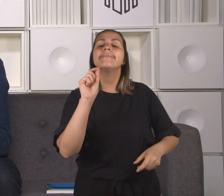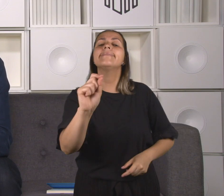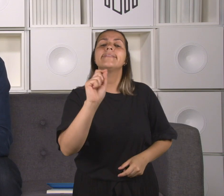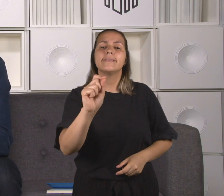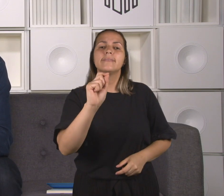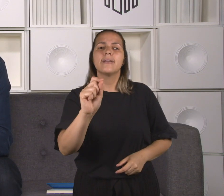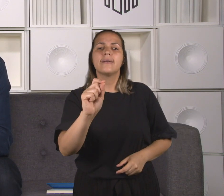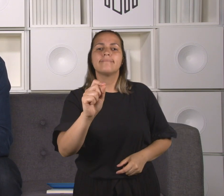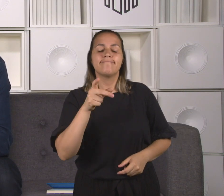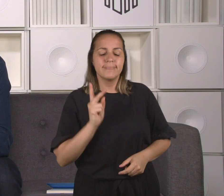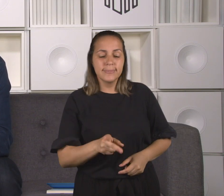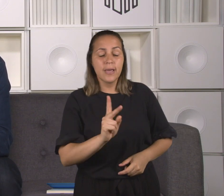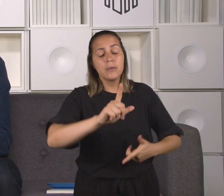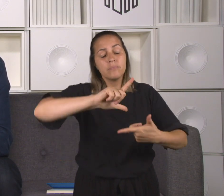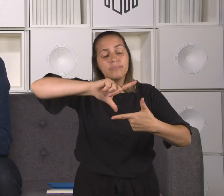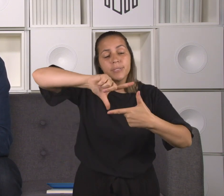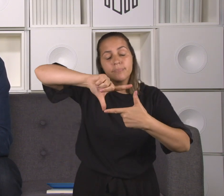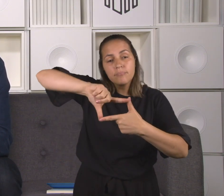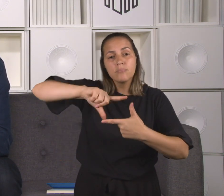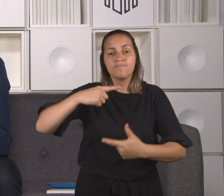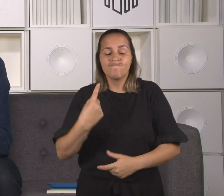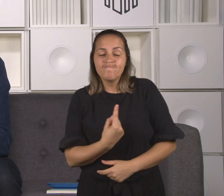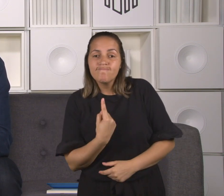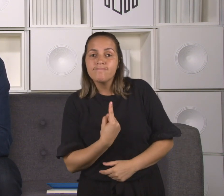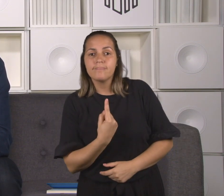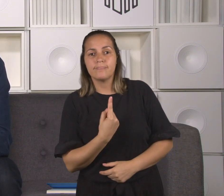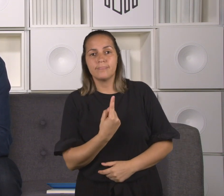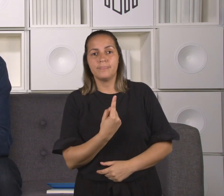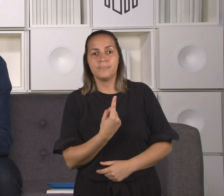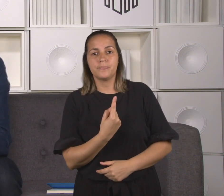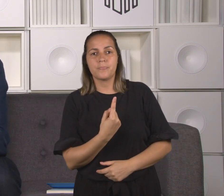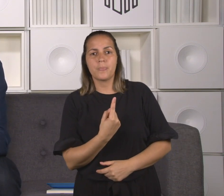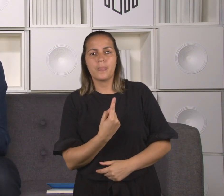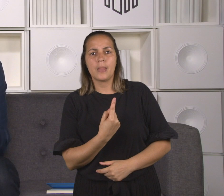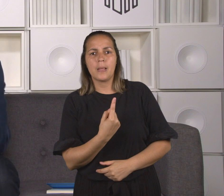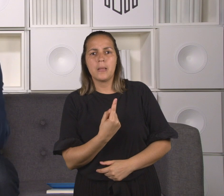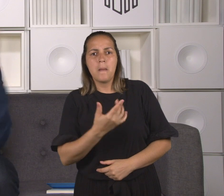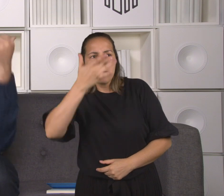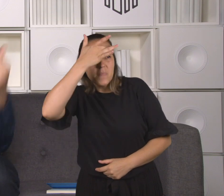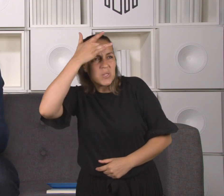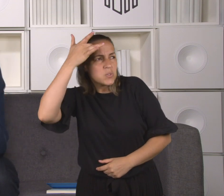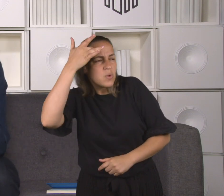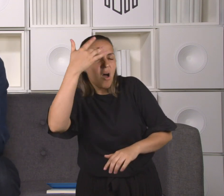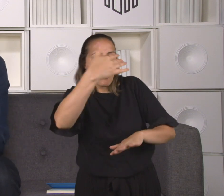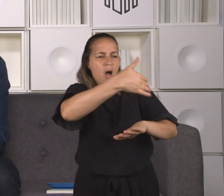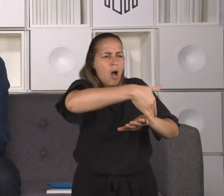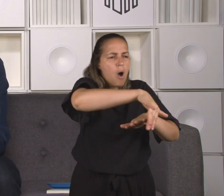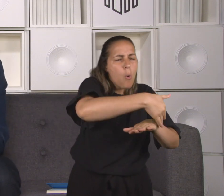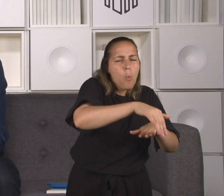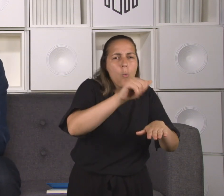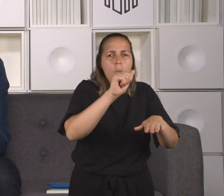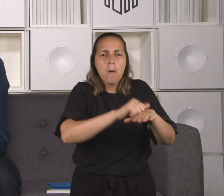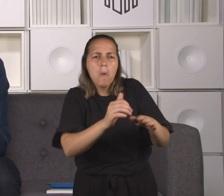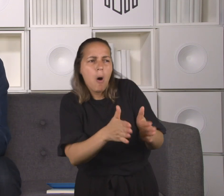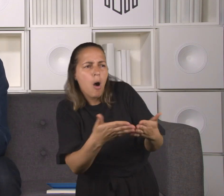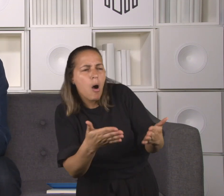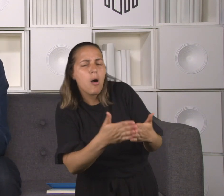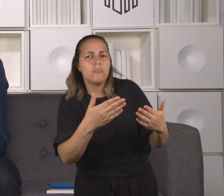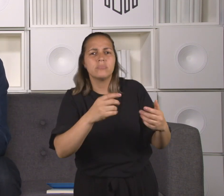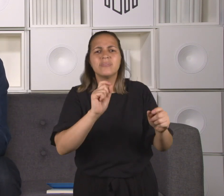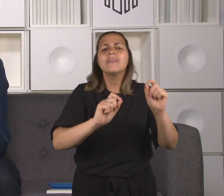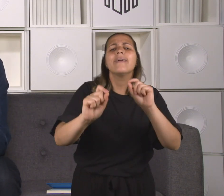as pessoas que são equivalentes hoje, nos nossos dias, aos leprosos dos dias de Jesus?